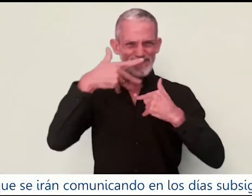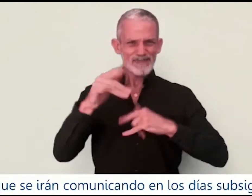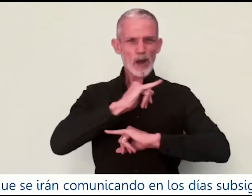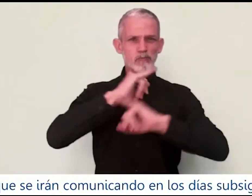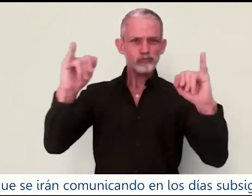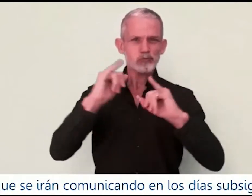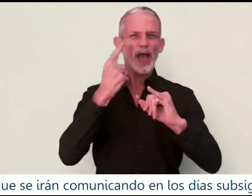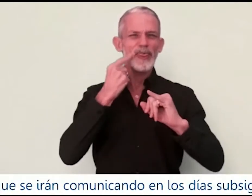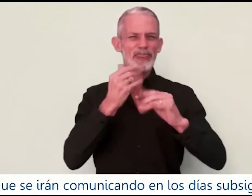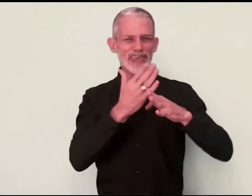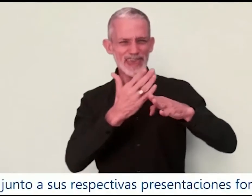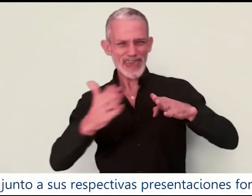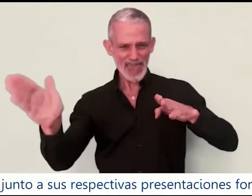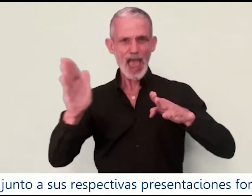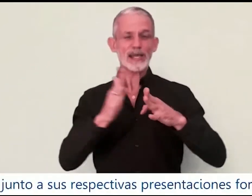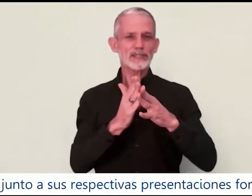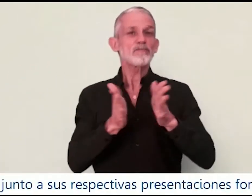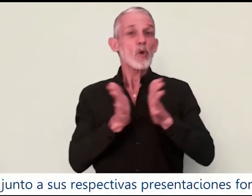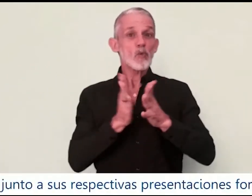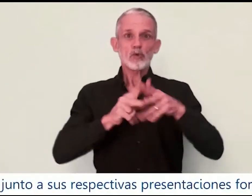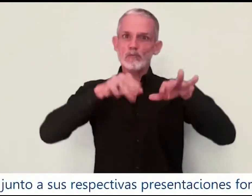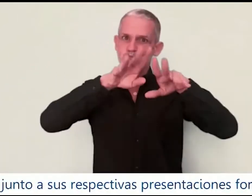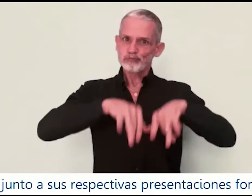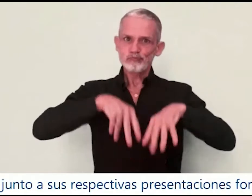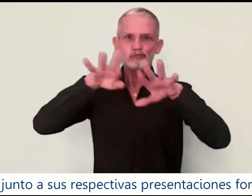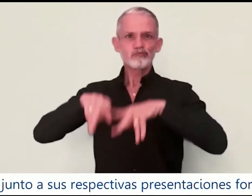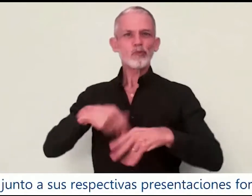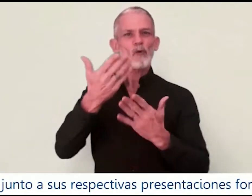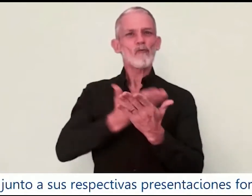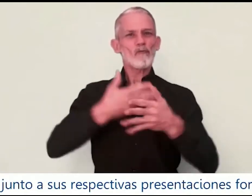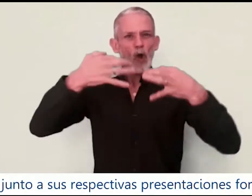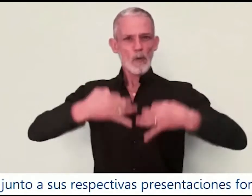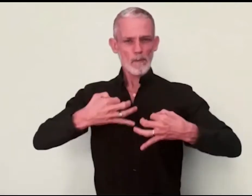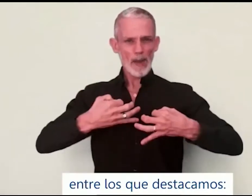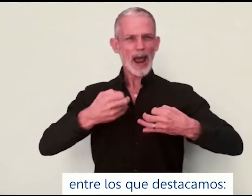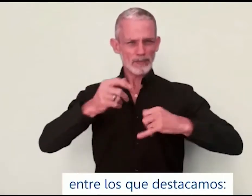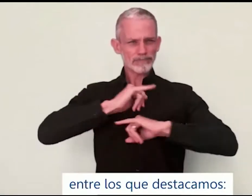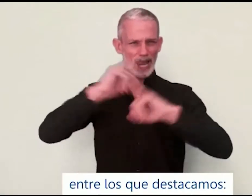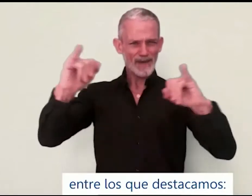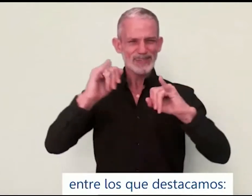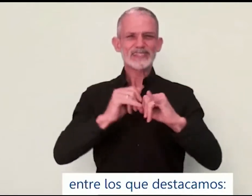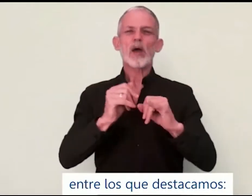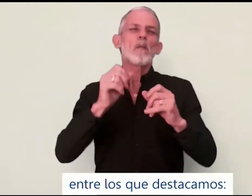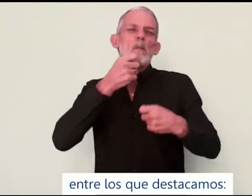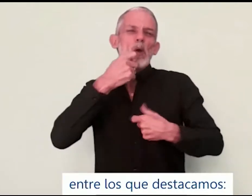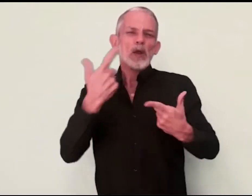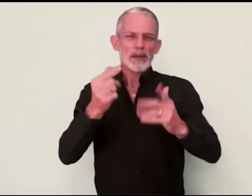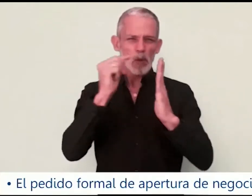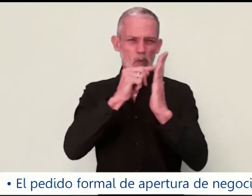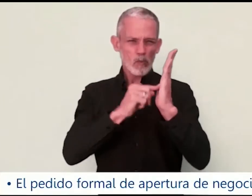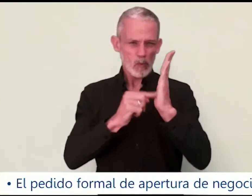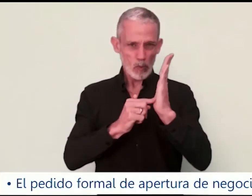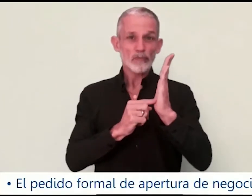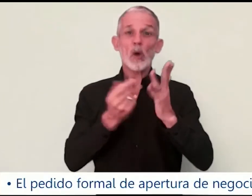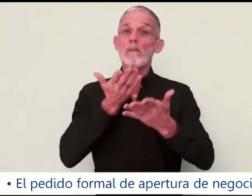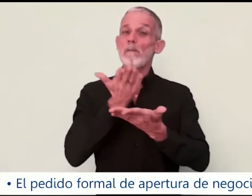subsiguientes junto a sus respectivas presentaciones formales, entre los que destacamos el pedido formal de